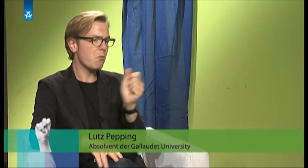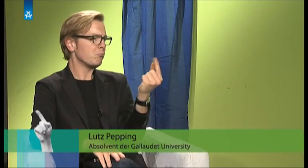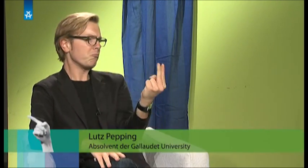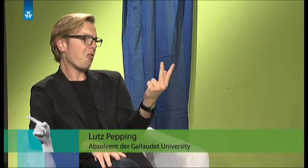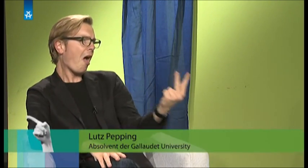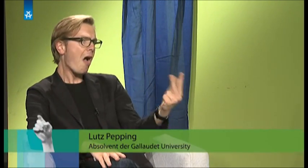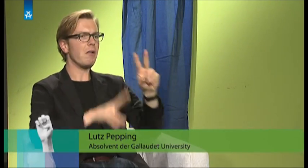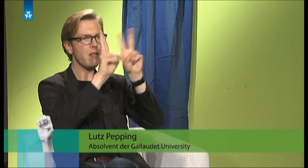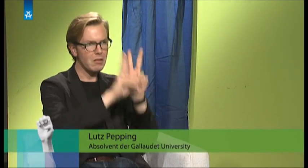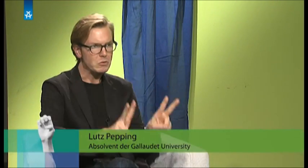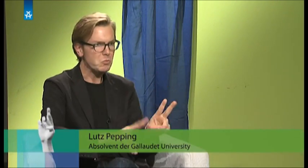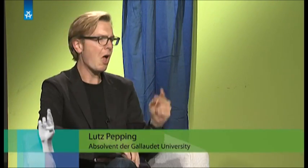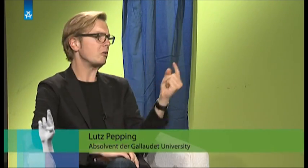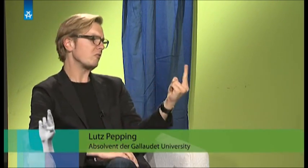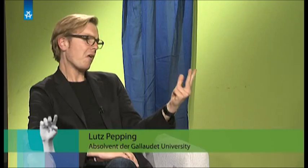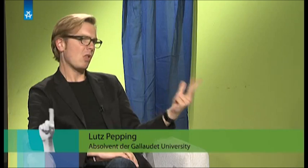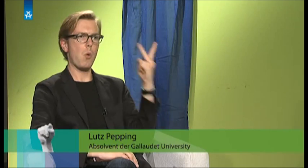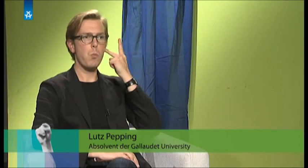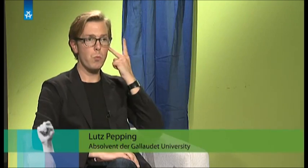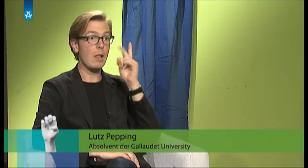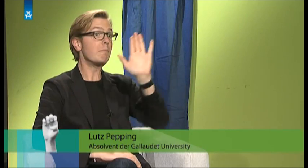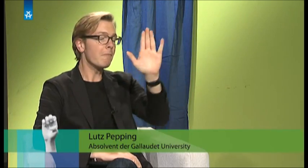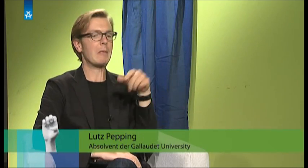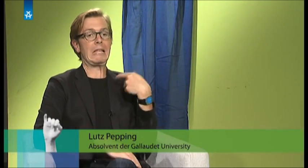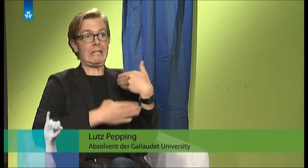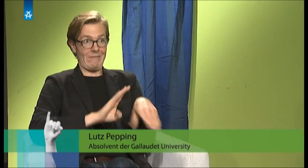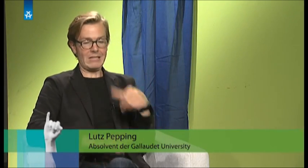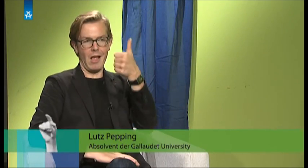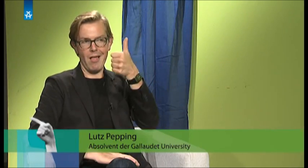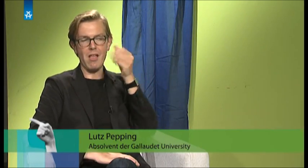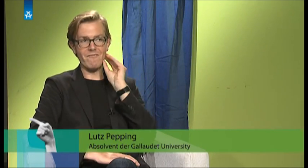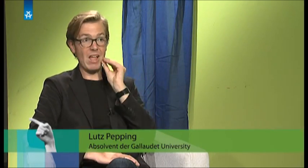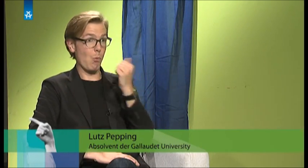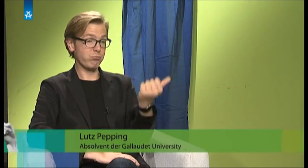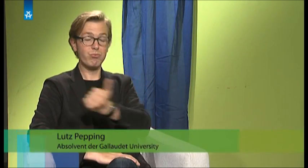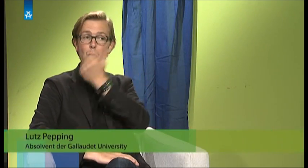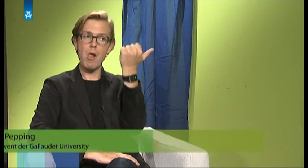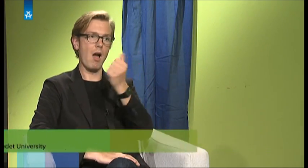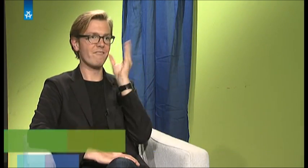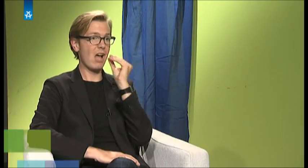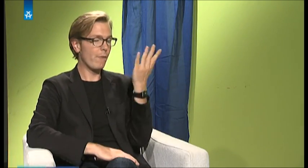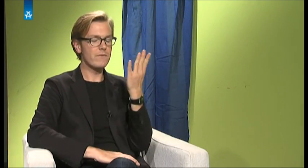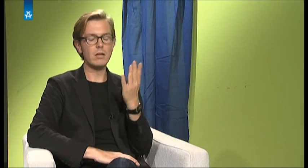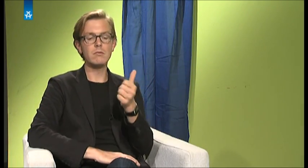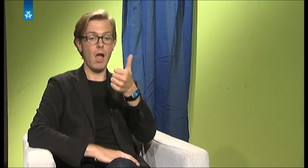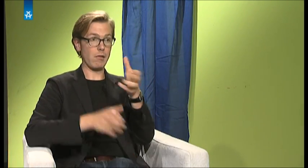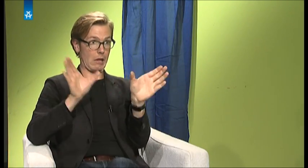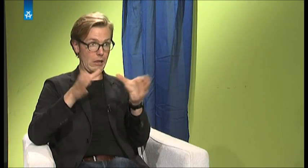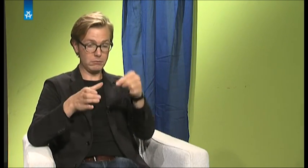Hörende. Aber eine Erfahrung, die ich gemacht habe, die war super. Ich habe in der Klasse gesessen. Es war ein Kurs zum Thema Linguistik. Der